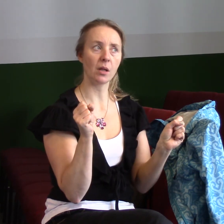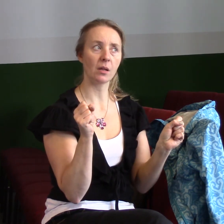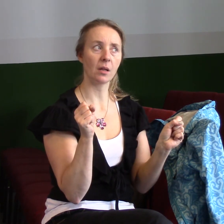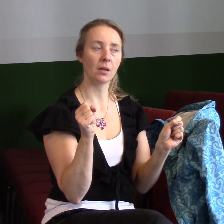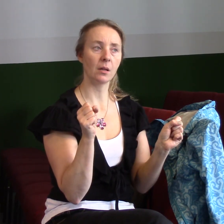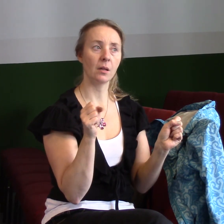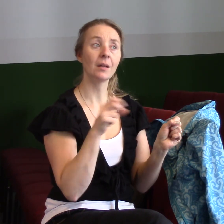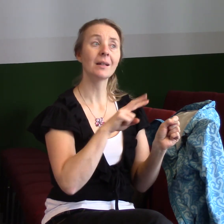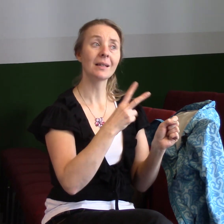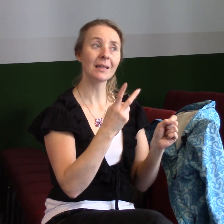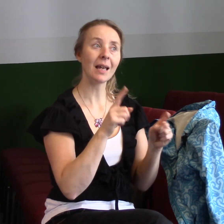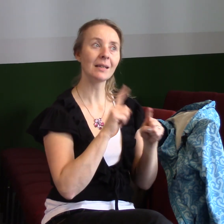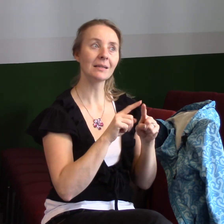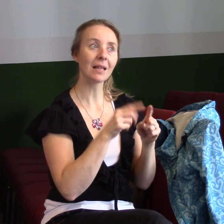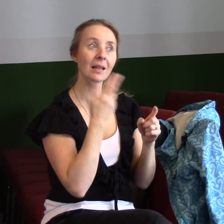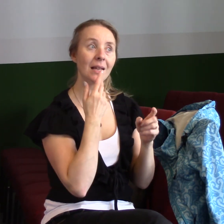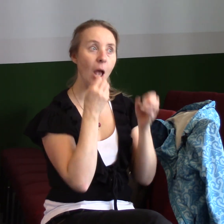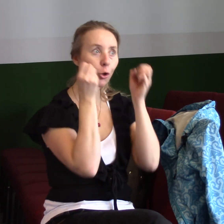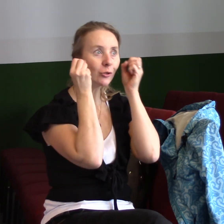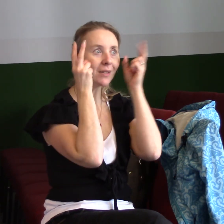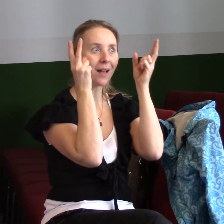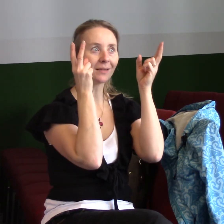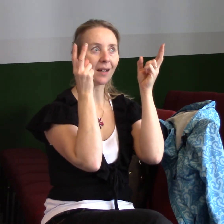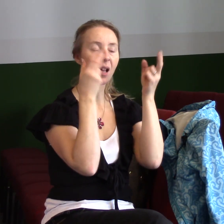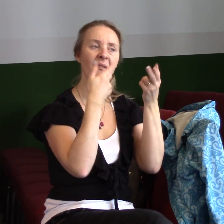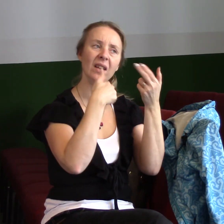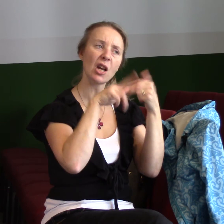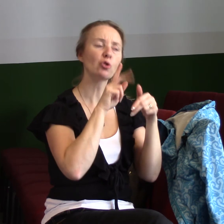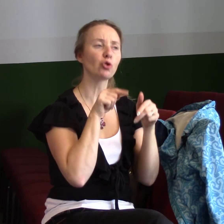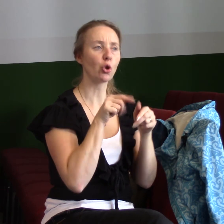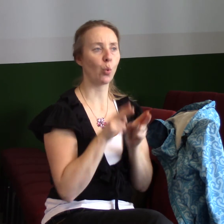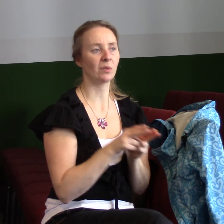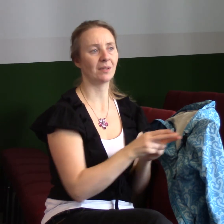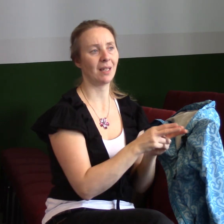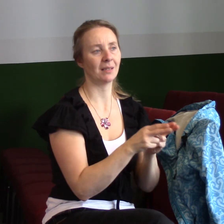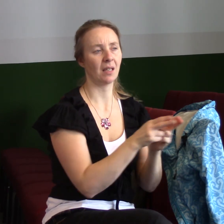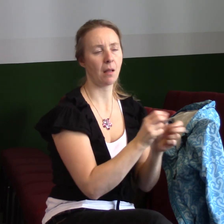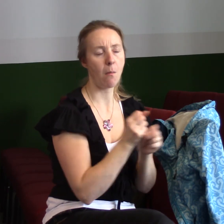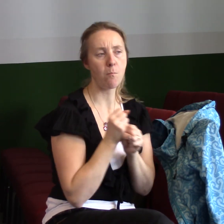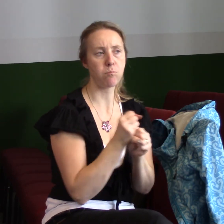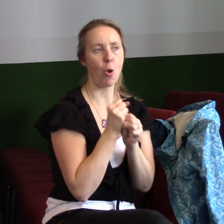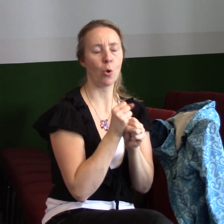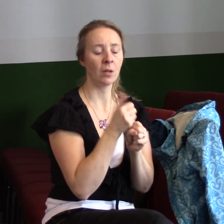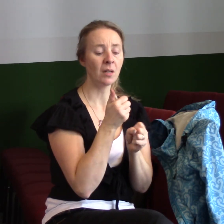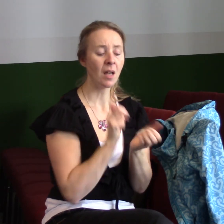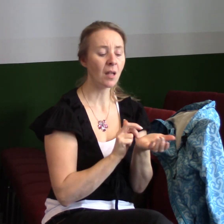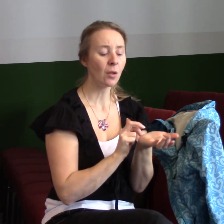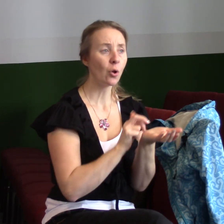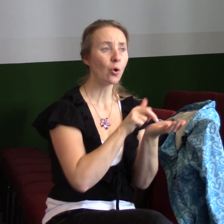Někdy se to stane jak zázrak. Ale většinou to je cesta. Je to zápas. Krok za krokem. Je to jako, kdybyste šli